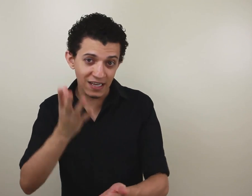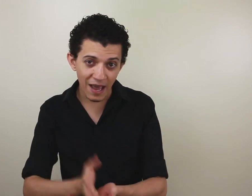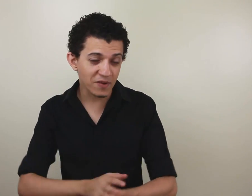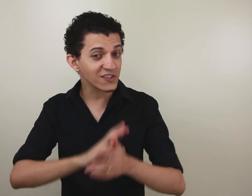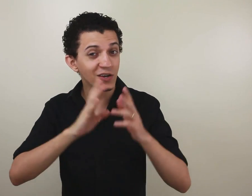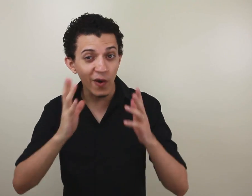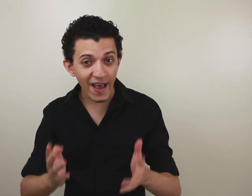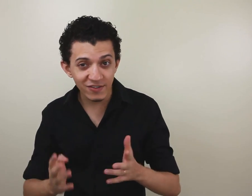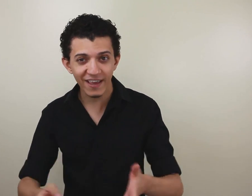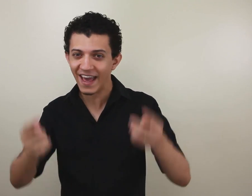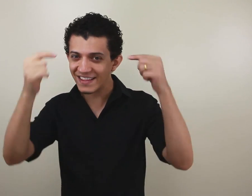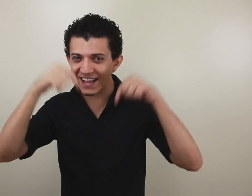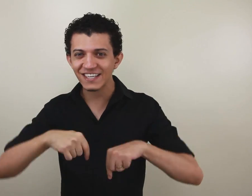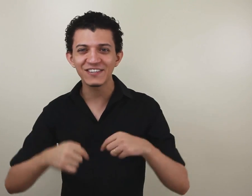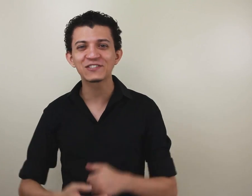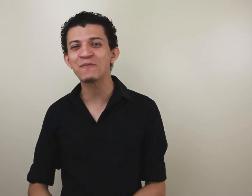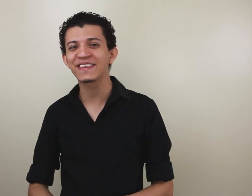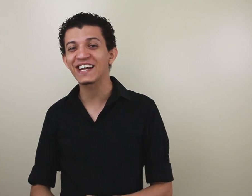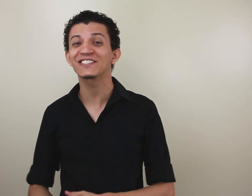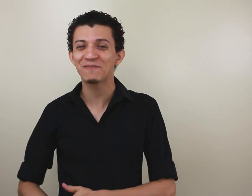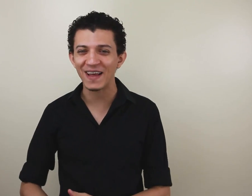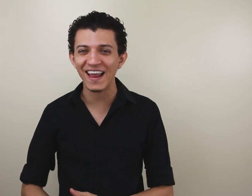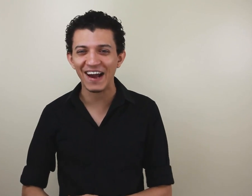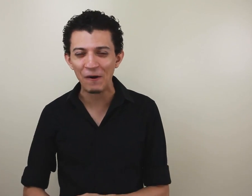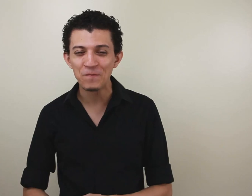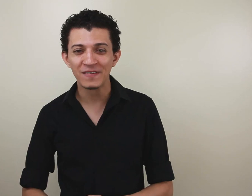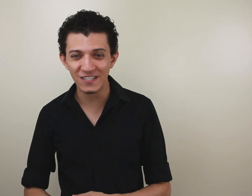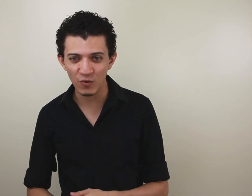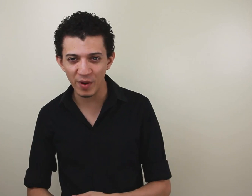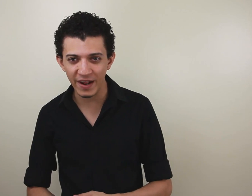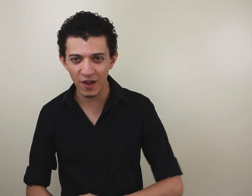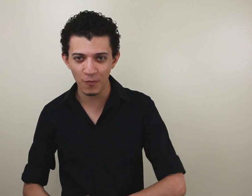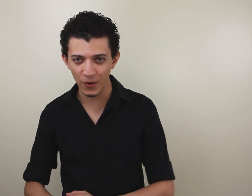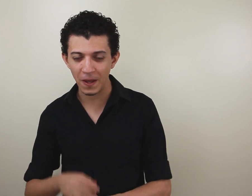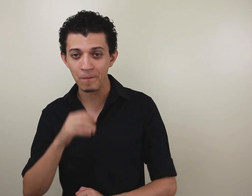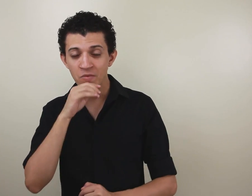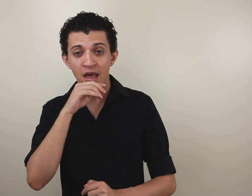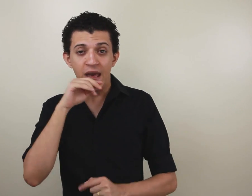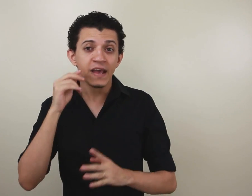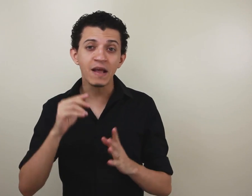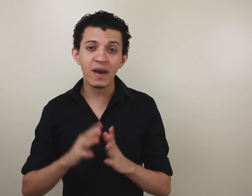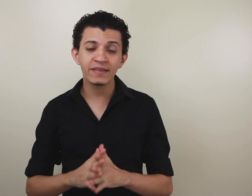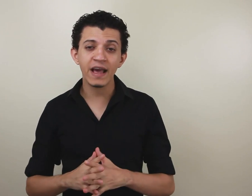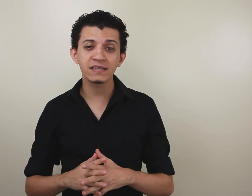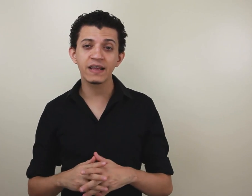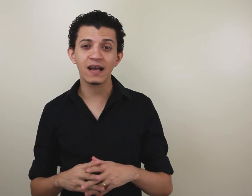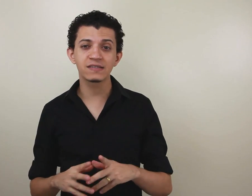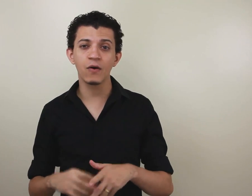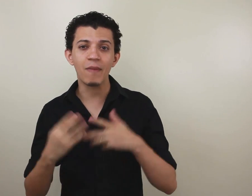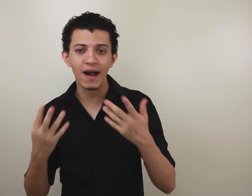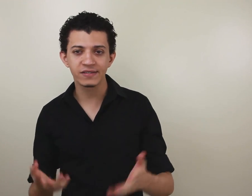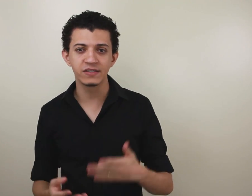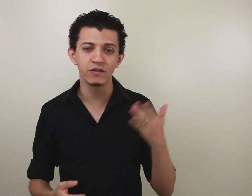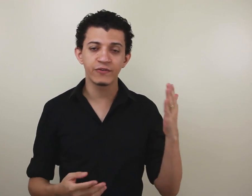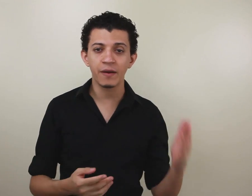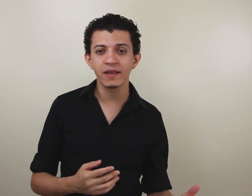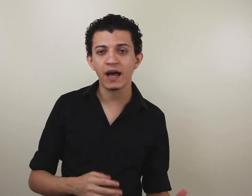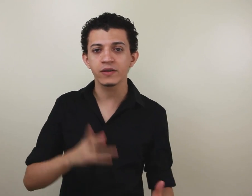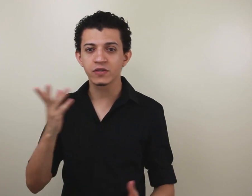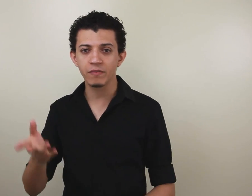se lembra, você conhece o que é, deixe aqui nos comentários, vai ser bem legal descobrir aí o porquê. E também tem a seriação básica, ensino fundamental e ensino